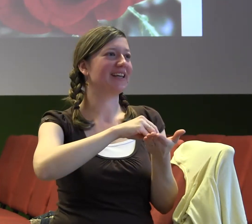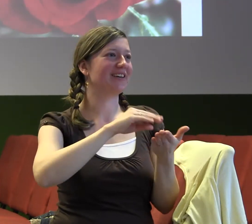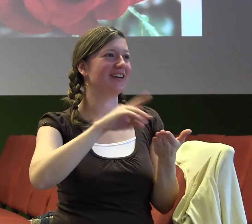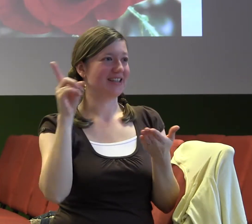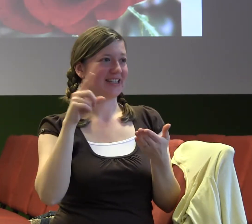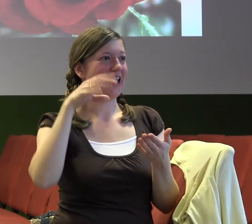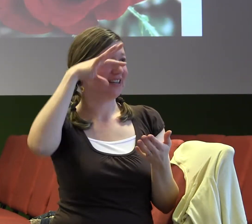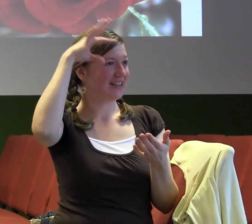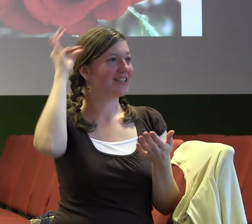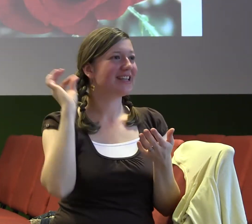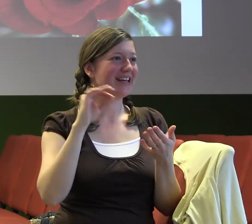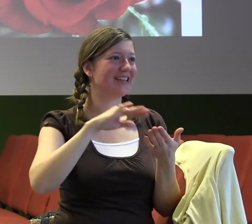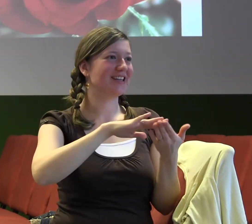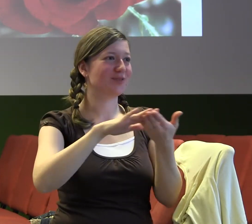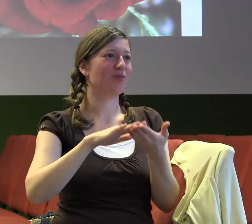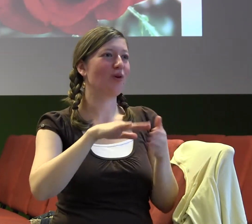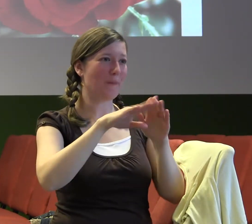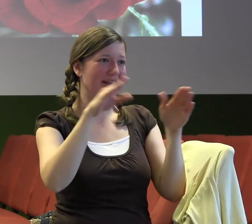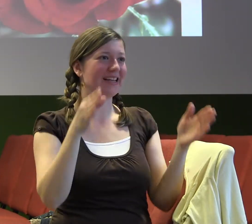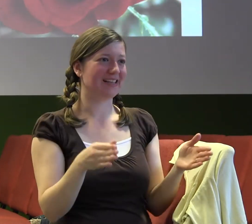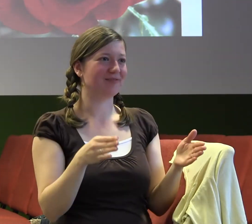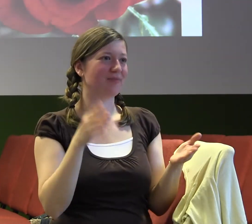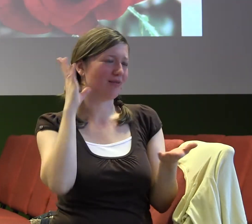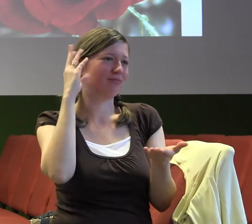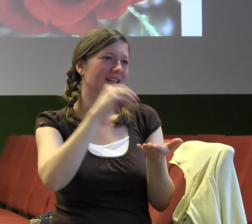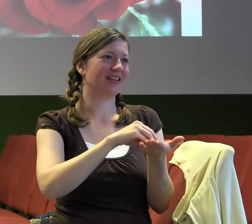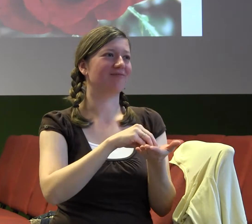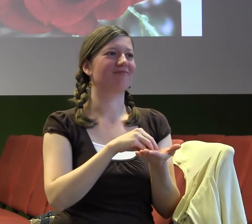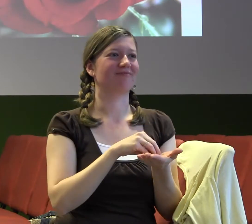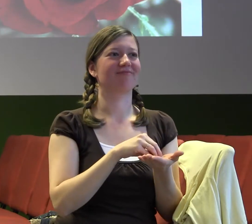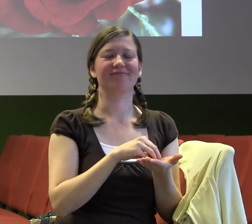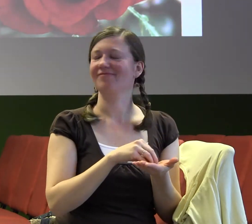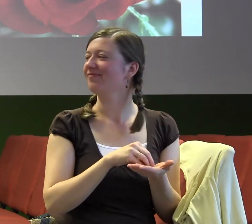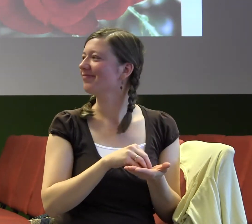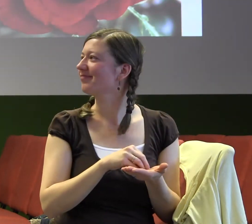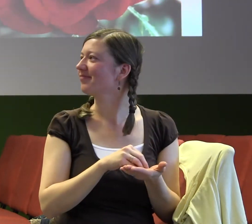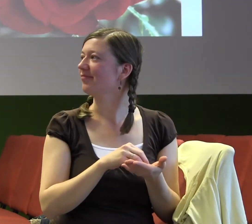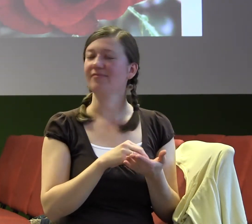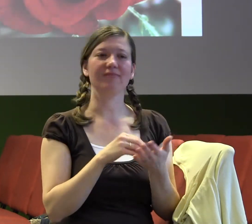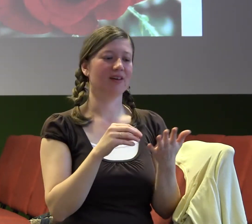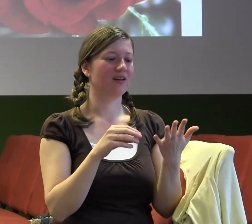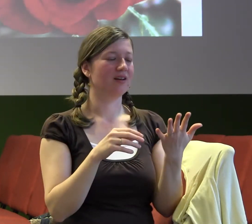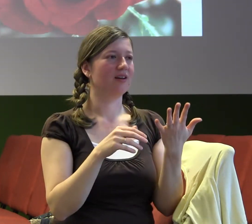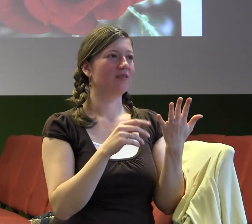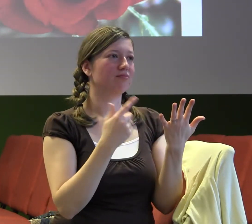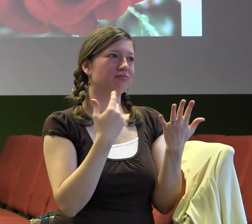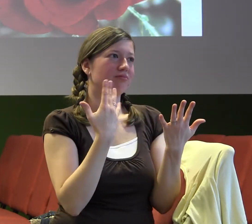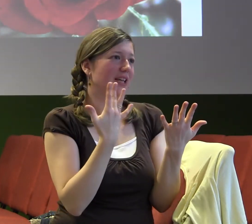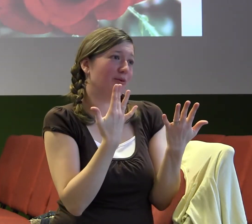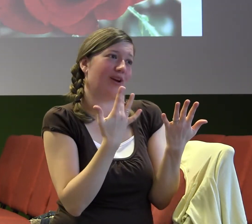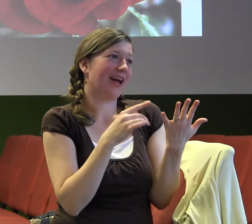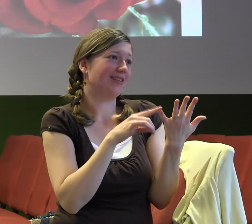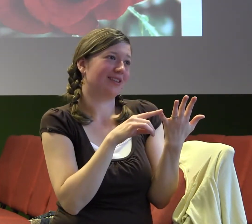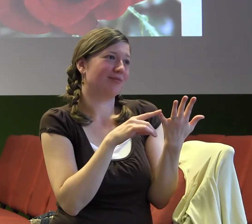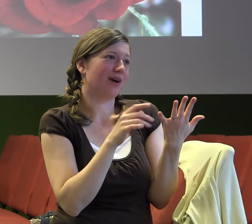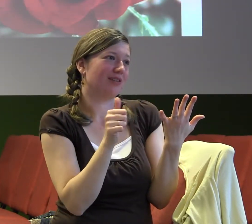Je skvělá. A další věc, proč je skvělý chodit do práce nebo do školy, je, že se můžeme modlit za své nadřízené, ať už jsou